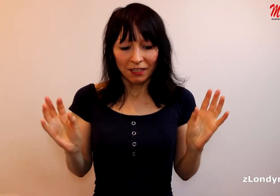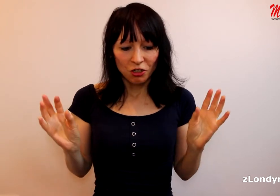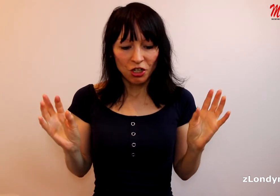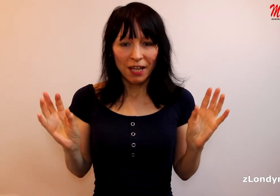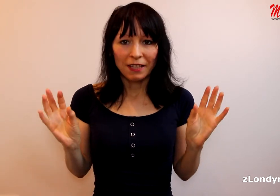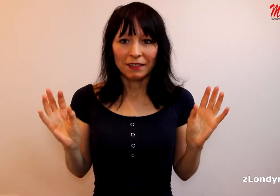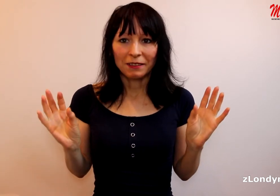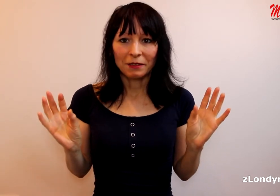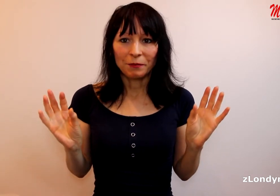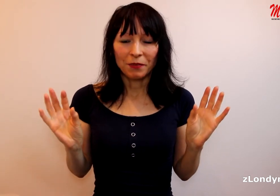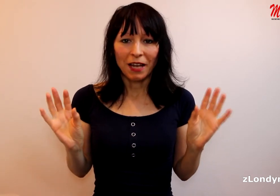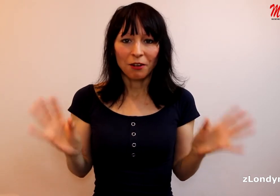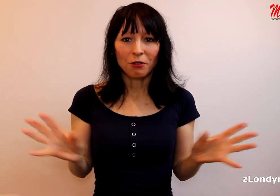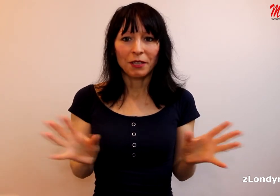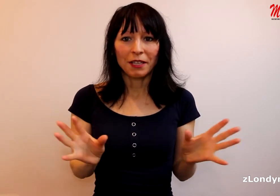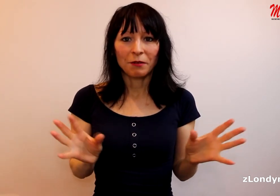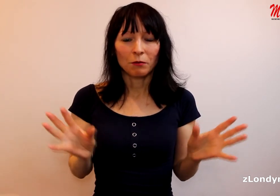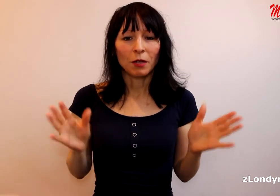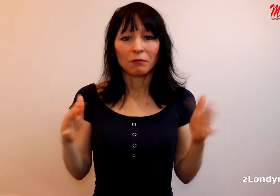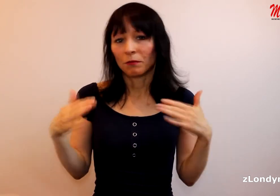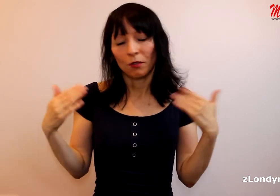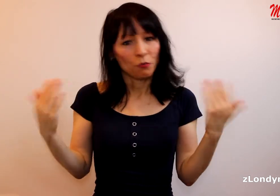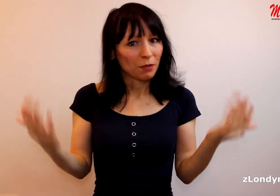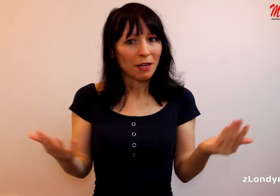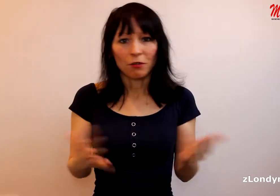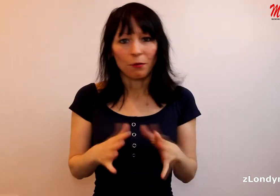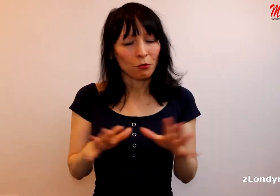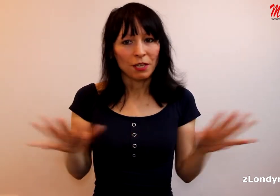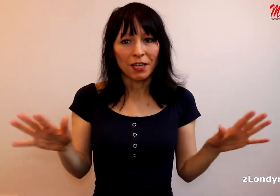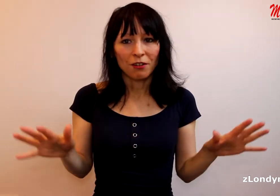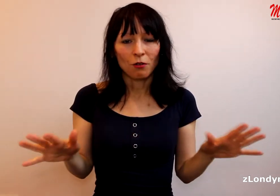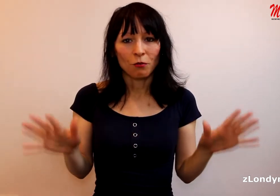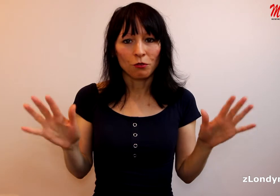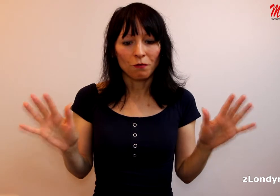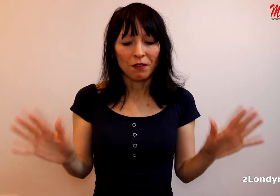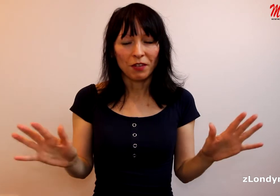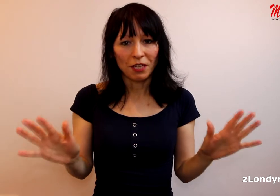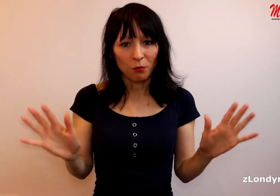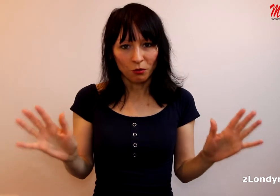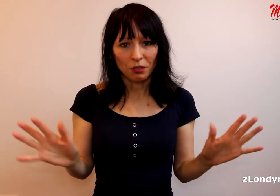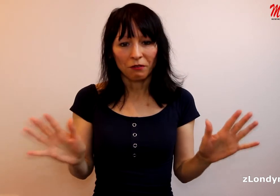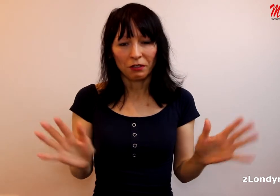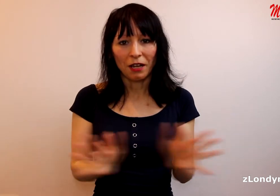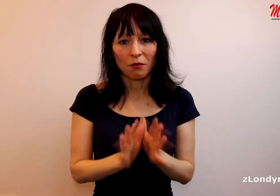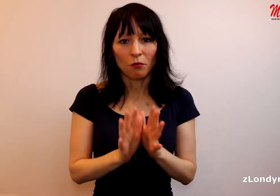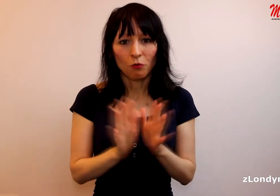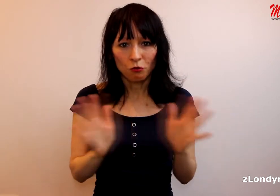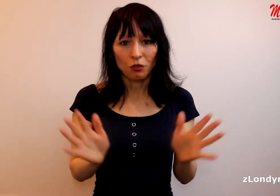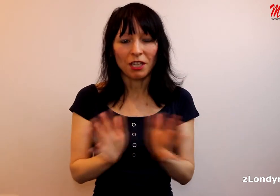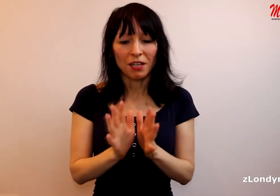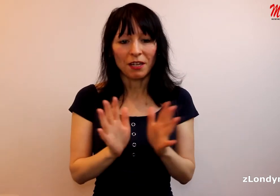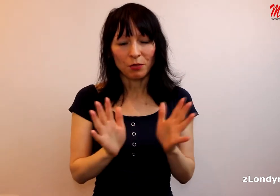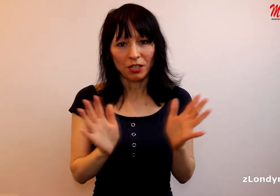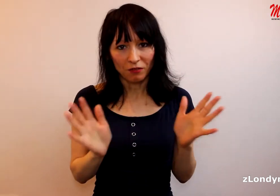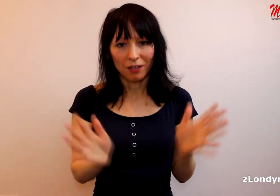Takže ano, Rupert Mardock je pouze jednou z vlivných postav, které určují dění například v